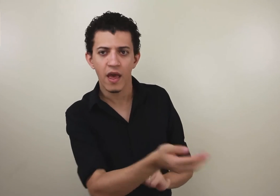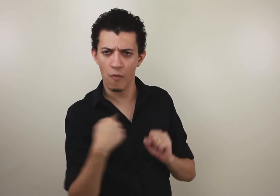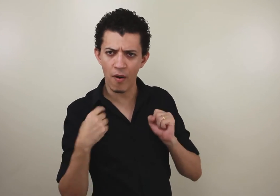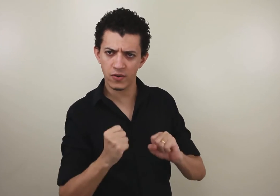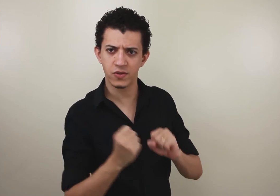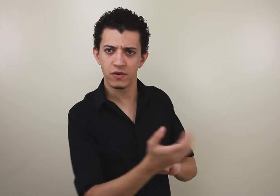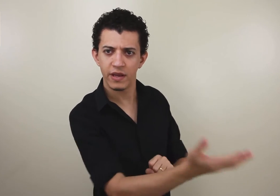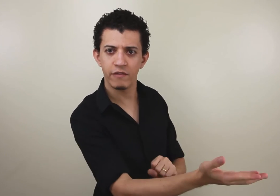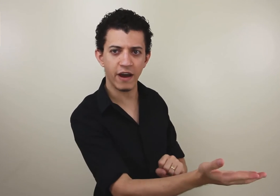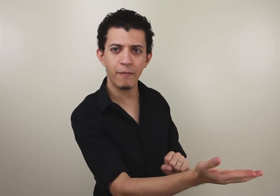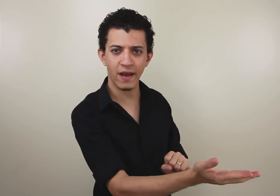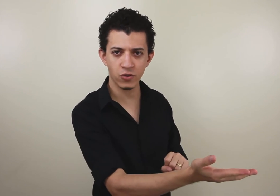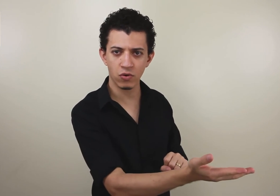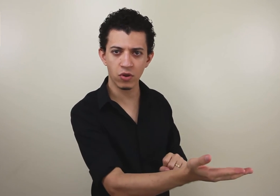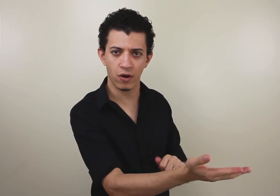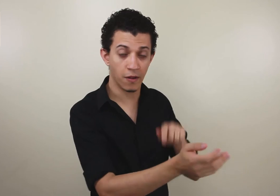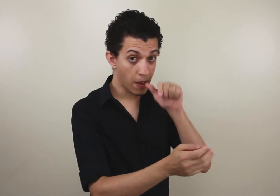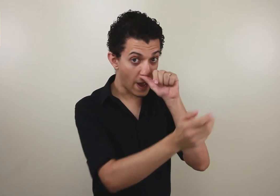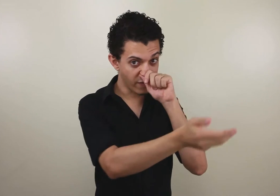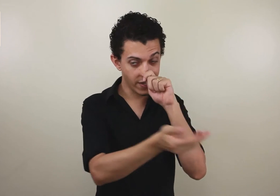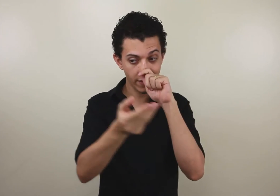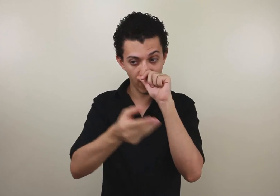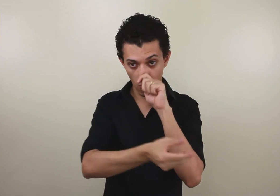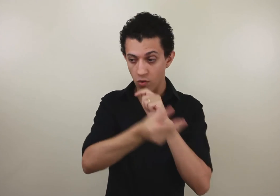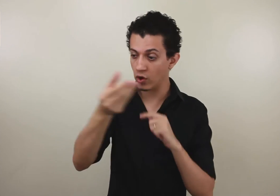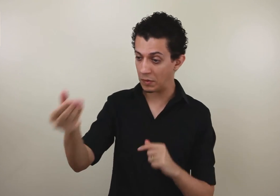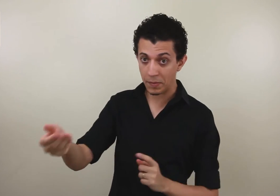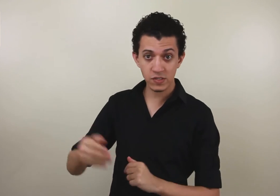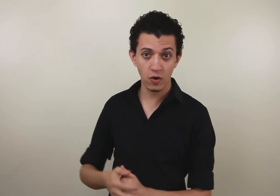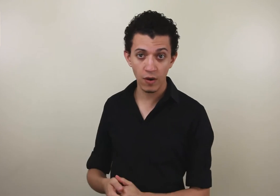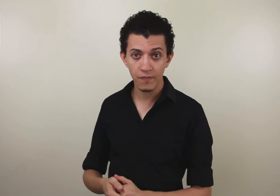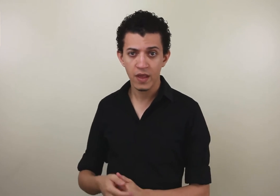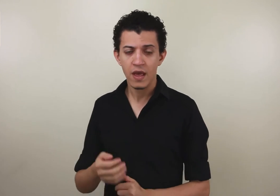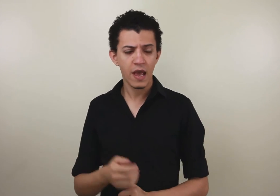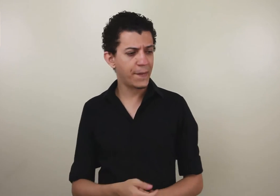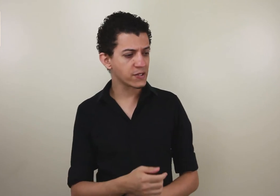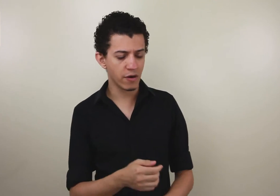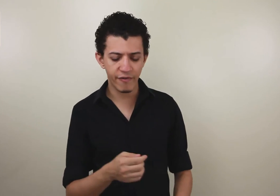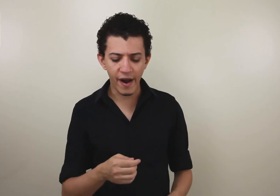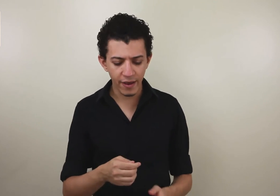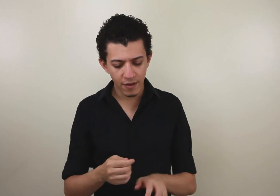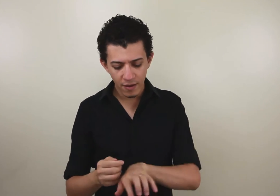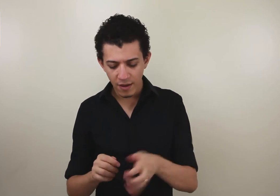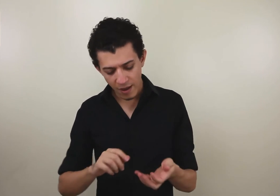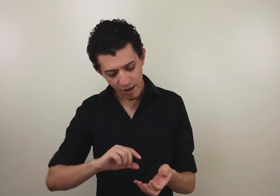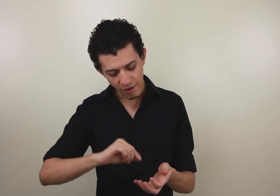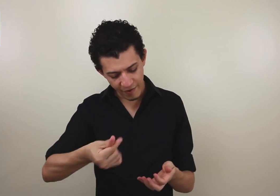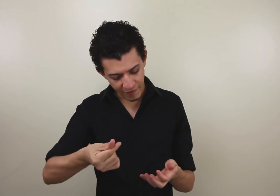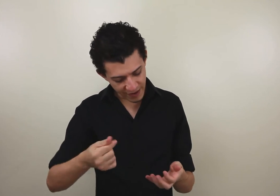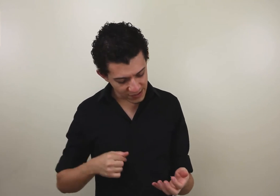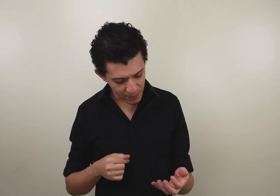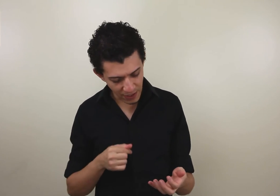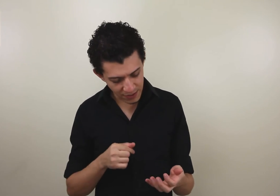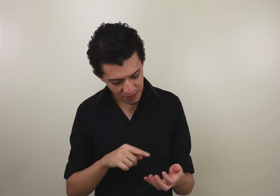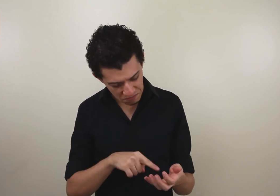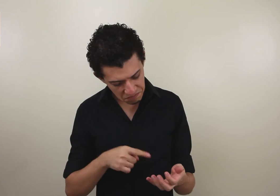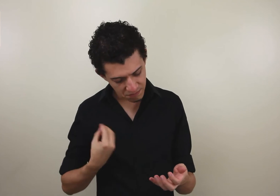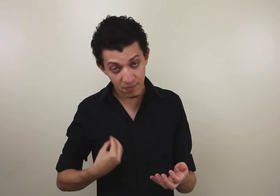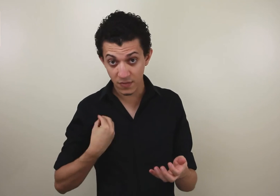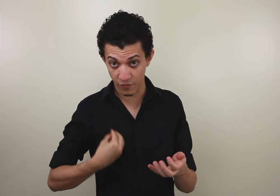eu posso. E vai e pede o controle. Aí você entregou o controle para a pessoa. E a pessoa vai verificar as pilhas. Estão